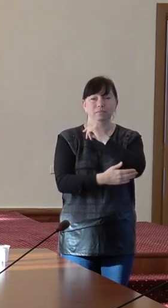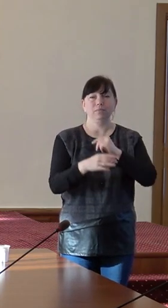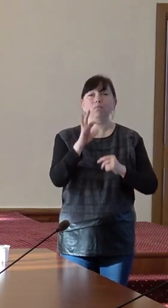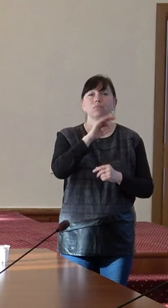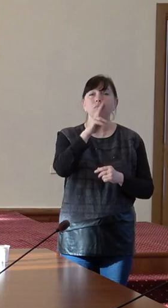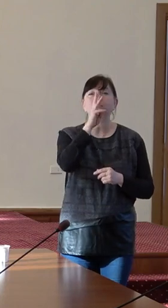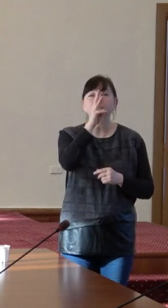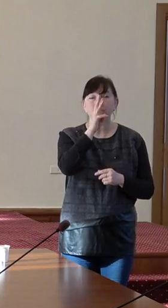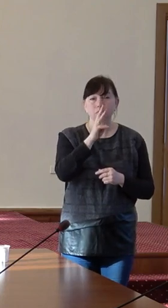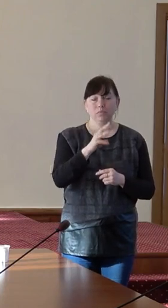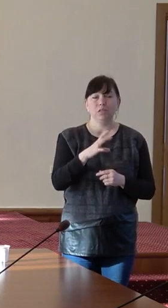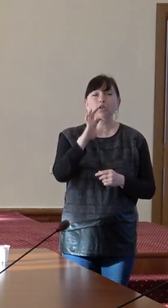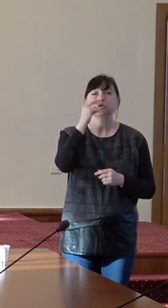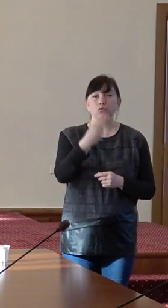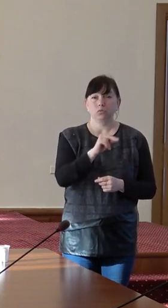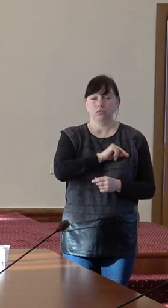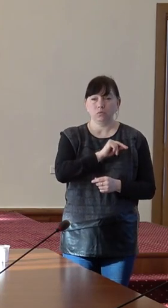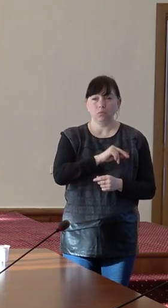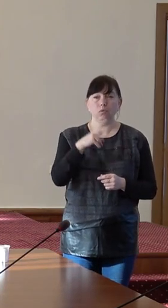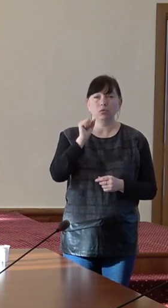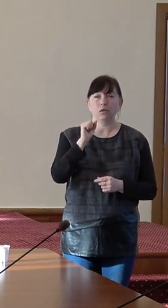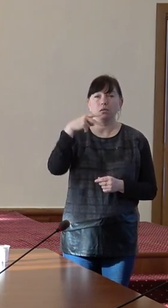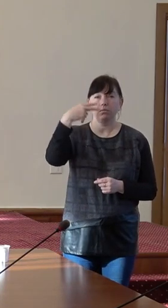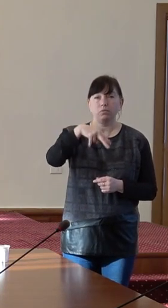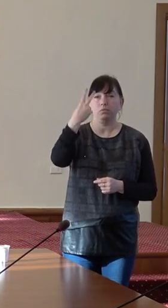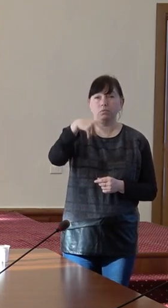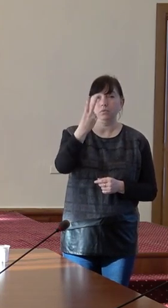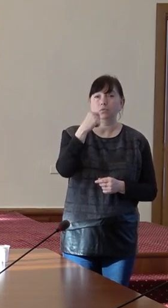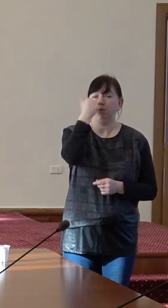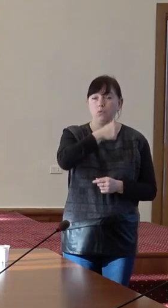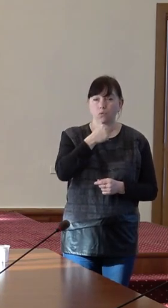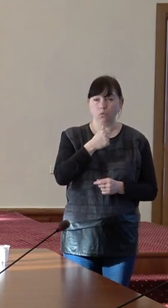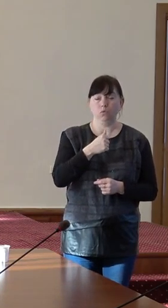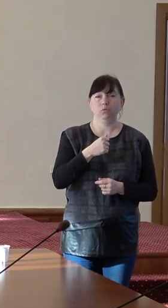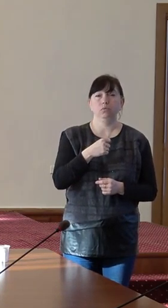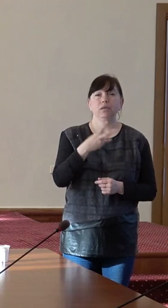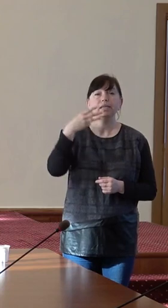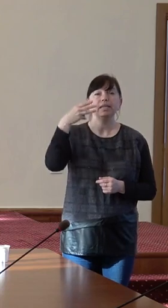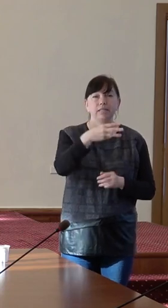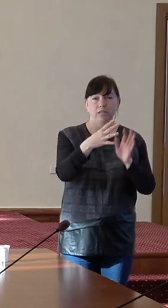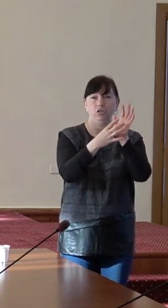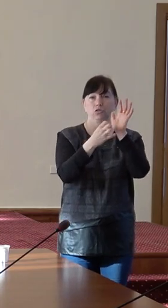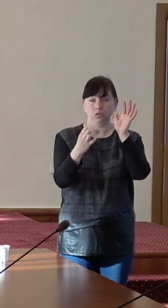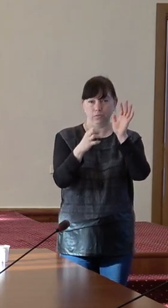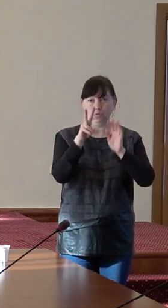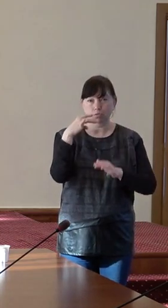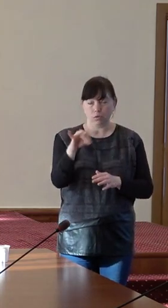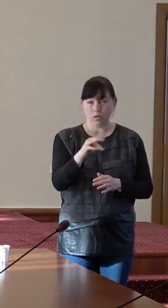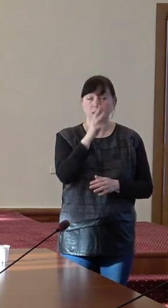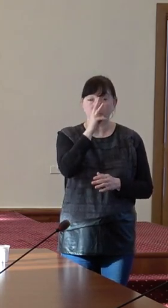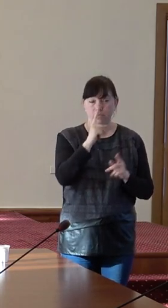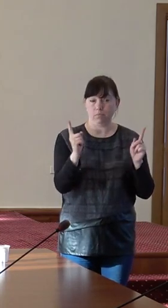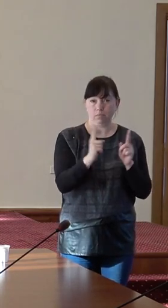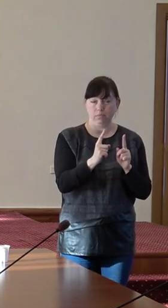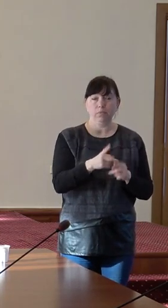salarizare deci asistența social pentru anul 2022 asistența social 3.952 de lei salariul medic